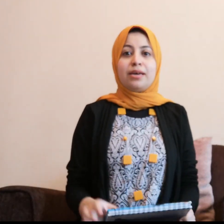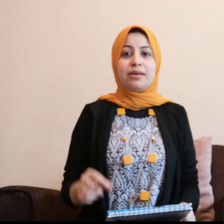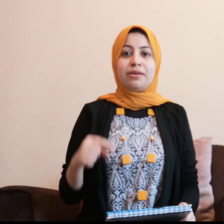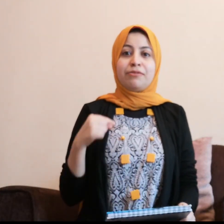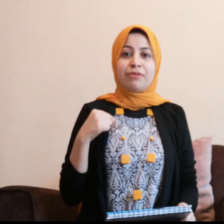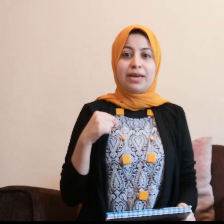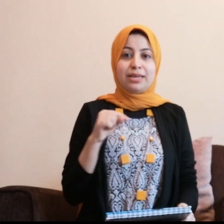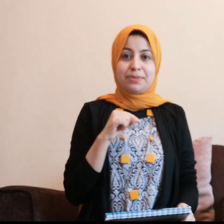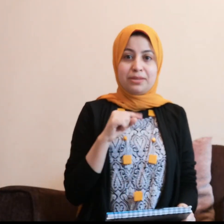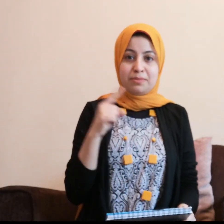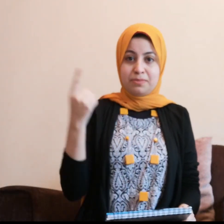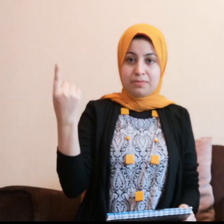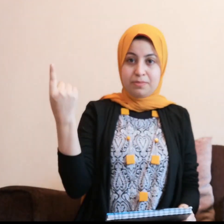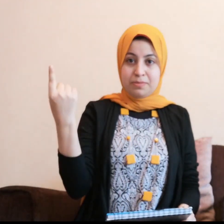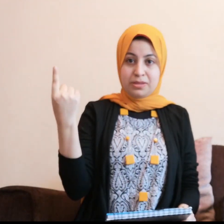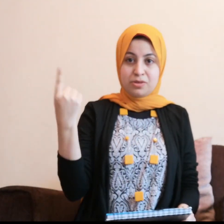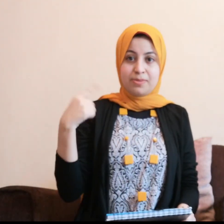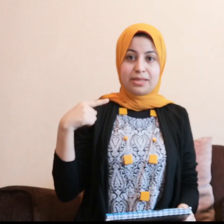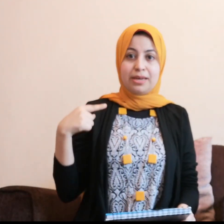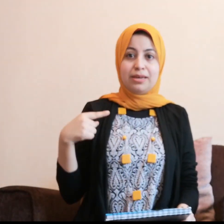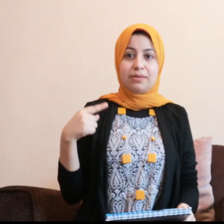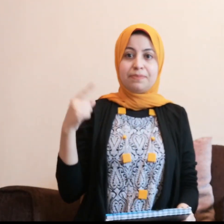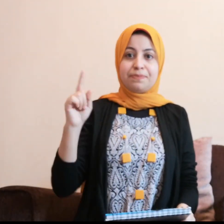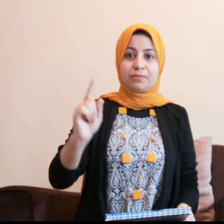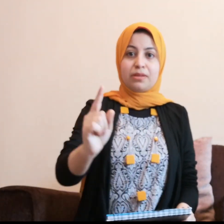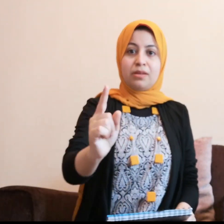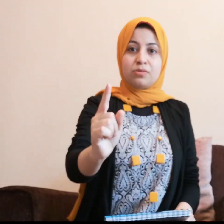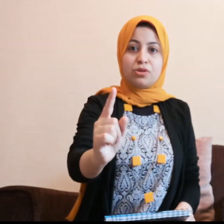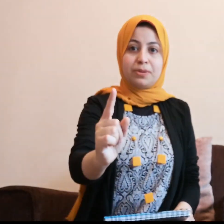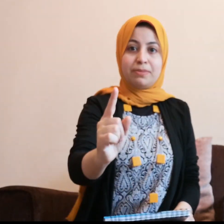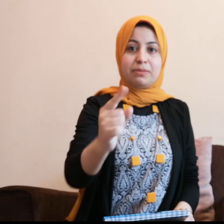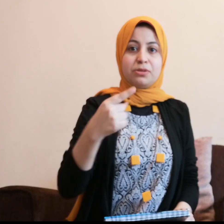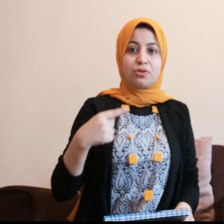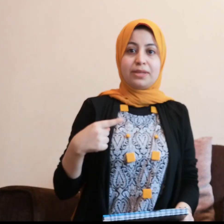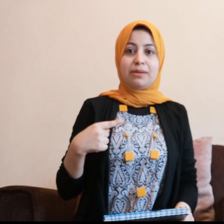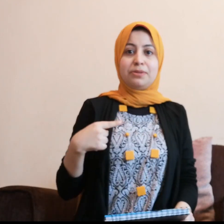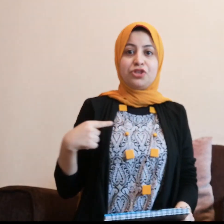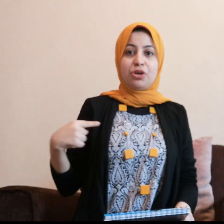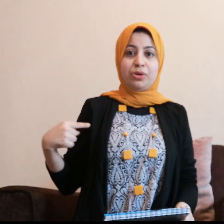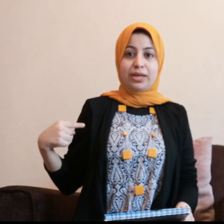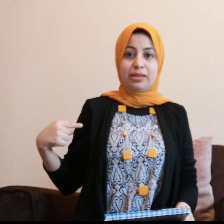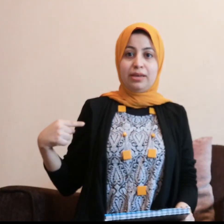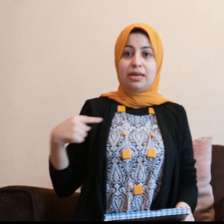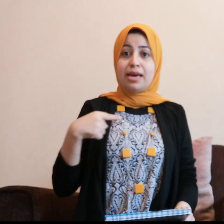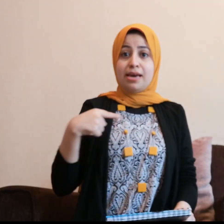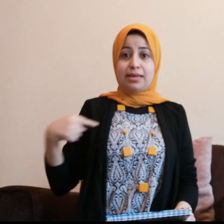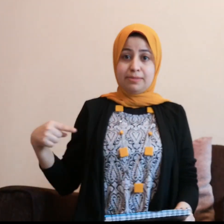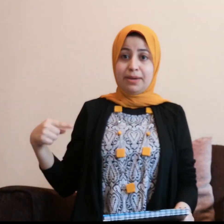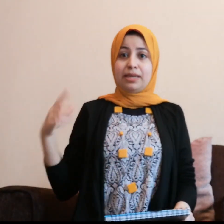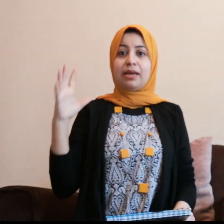اآ فإحنا بن بن بنuyorum صابع ده بنشرع كده اسمك